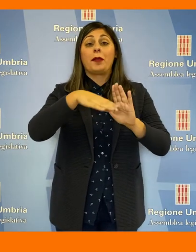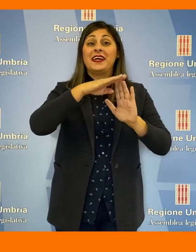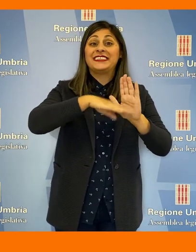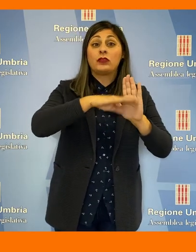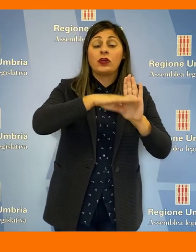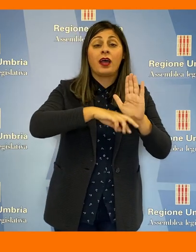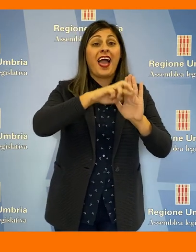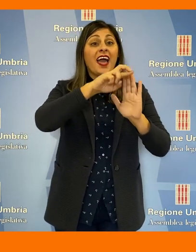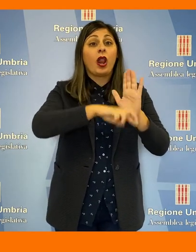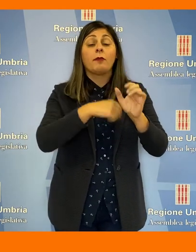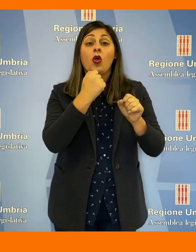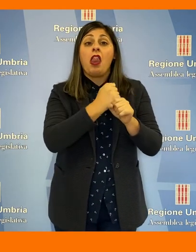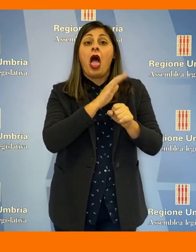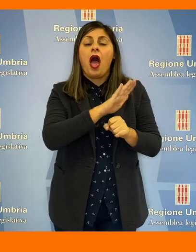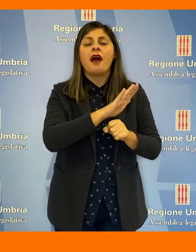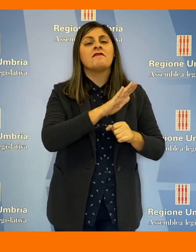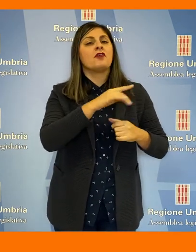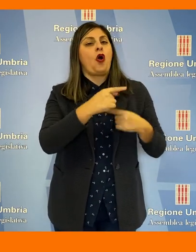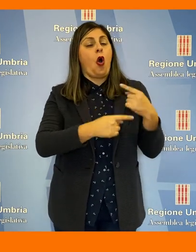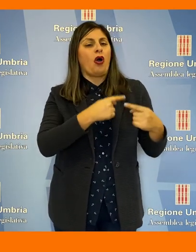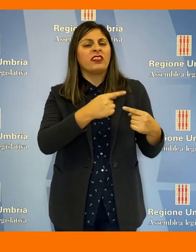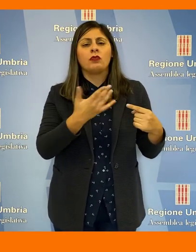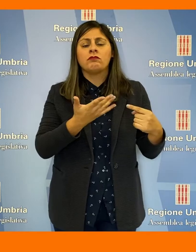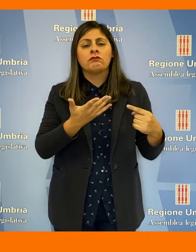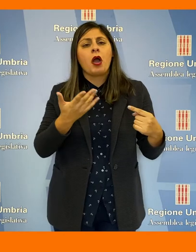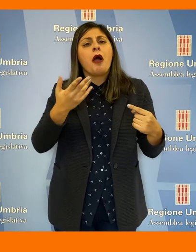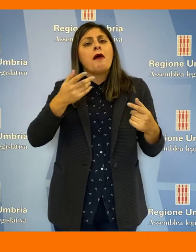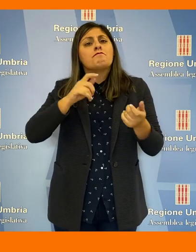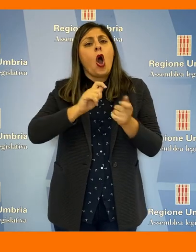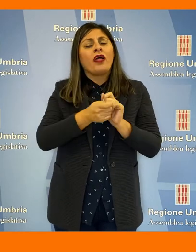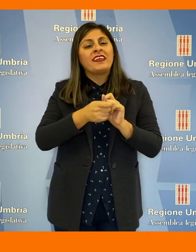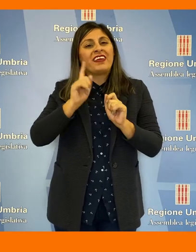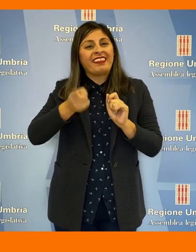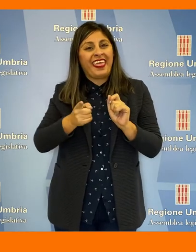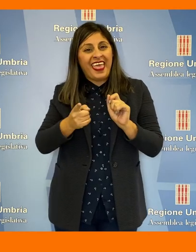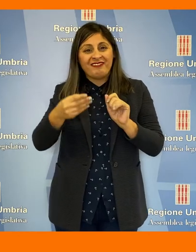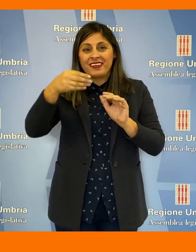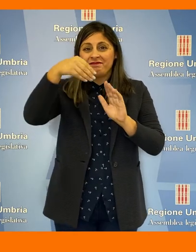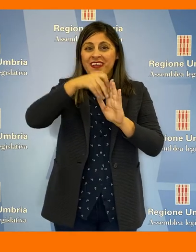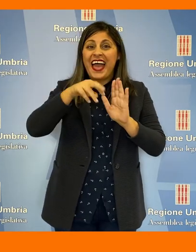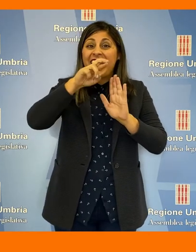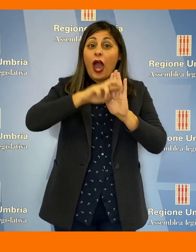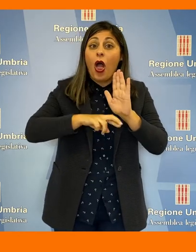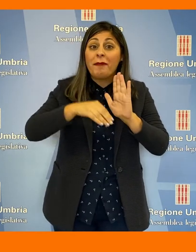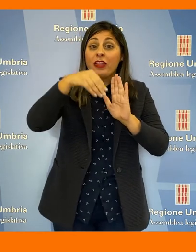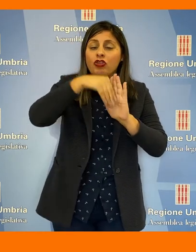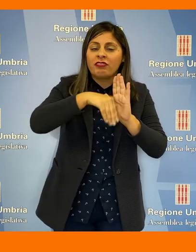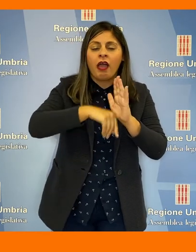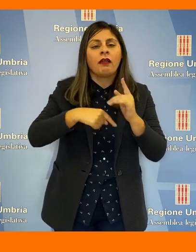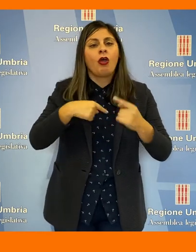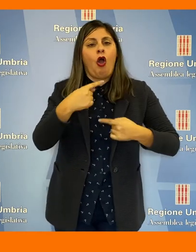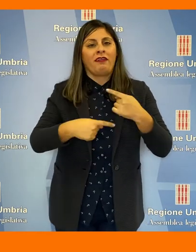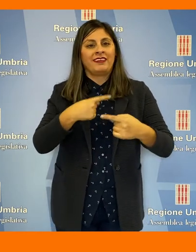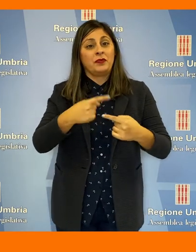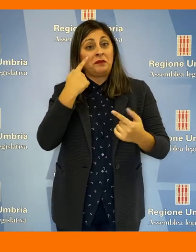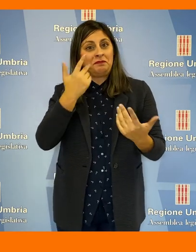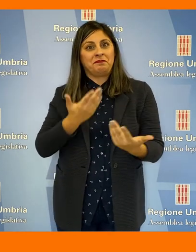Riforme Statutarie e Regolamentari prosegue con l'esame delle modifiche da portare al regolamento interno.